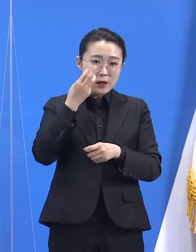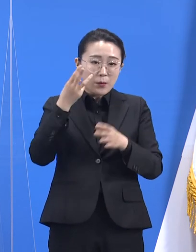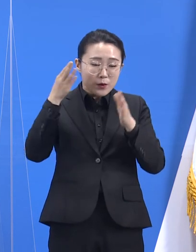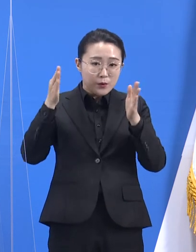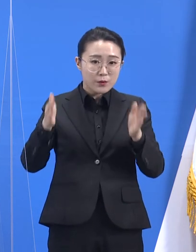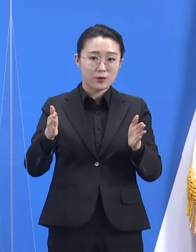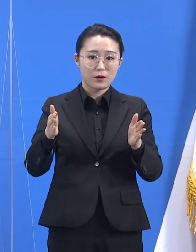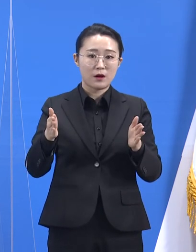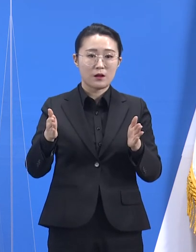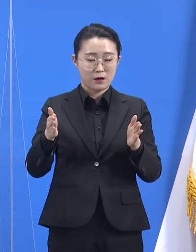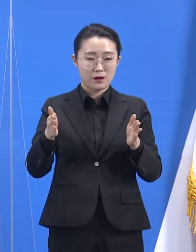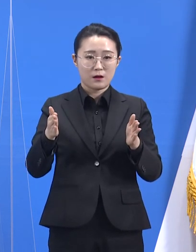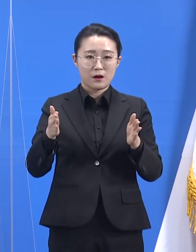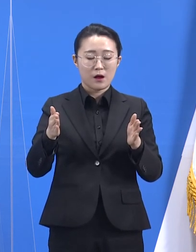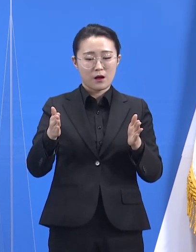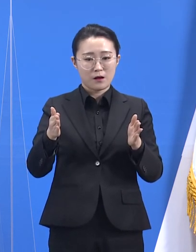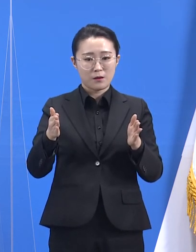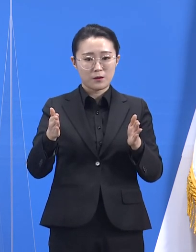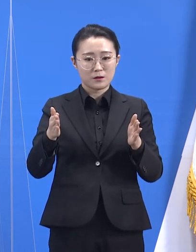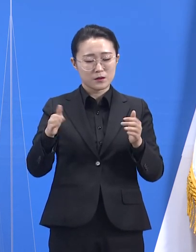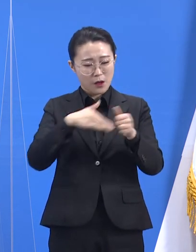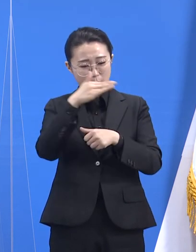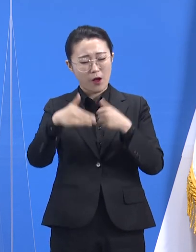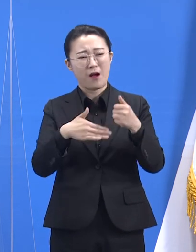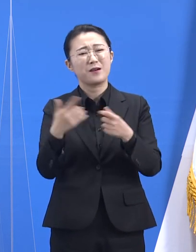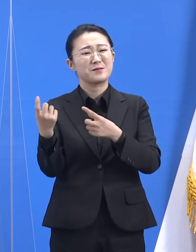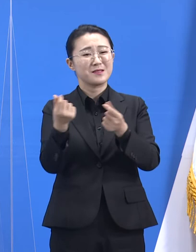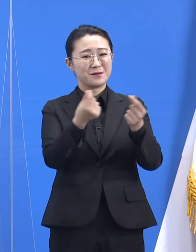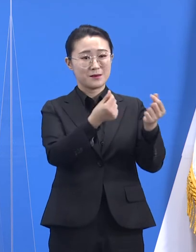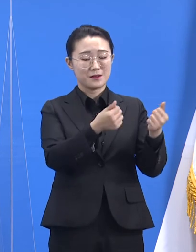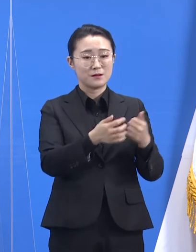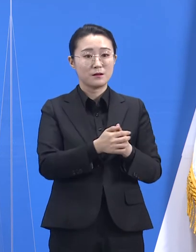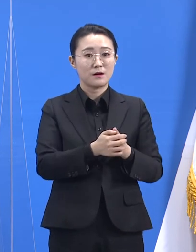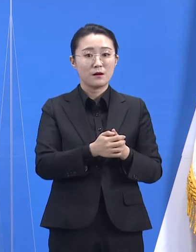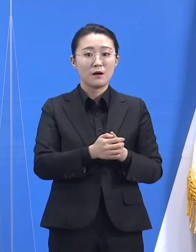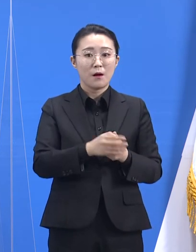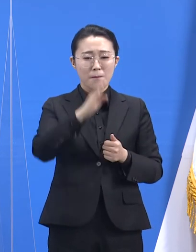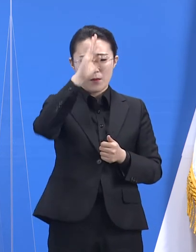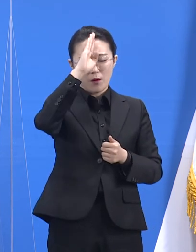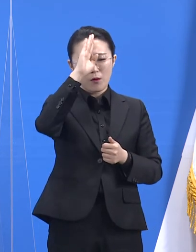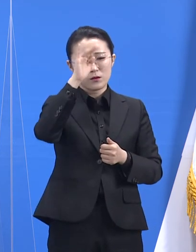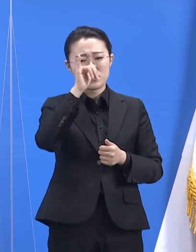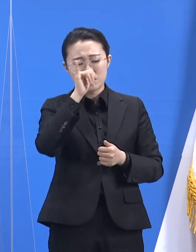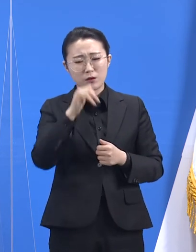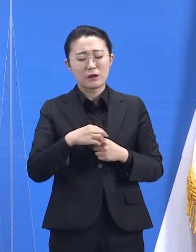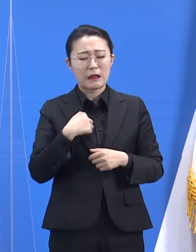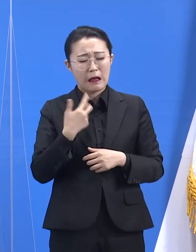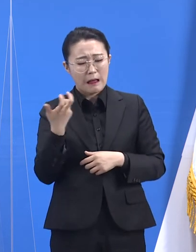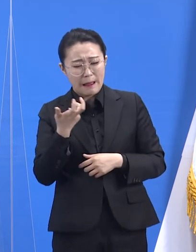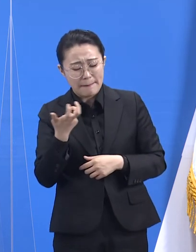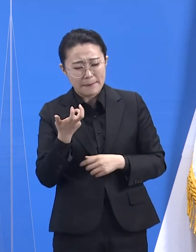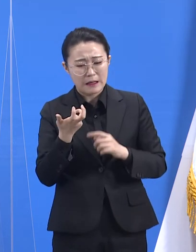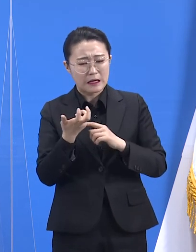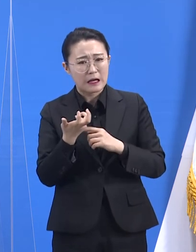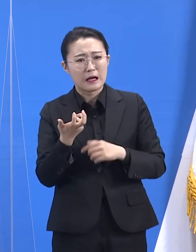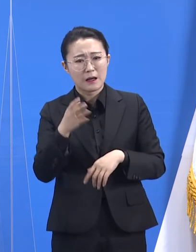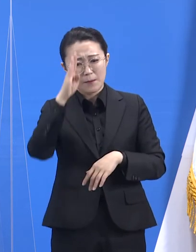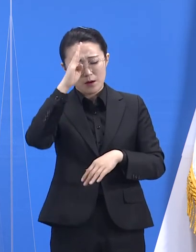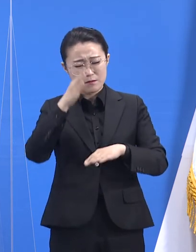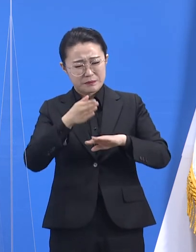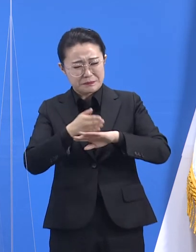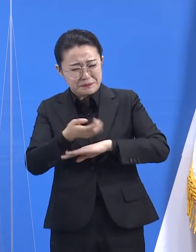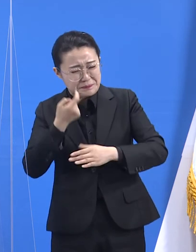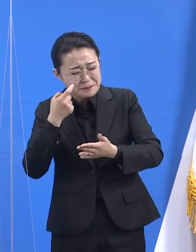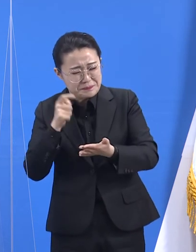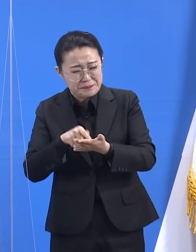비슷한 사실을 말해줍니다. 증상이 있는 사람이 늦게 발견되면 집단감염 클러스터의 규모가 커지고,